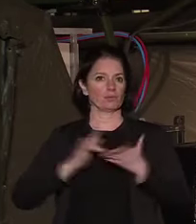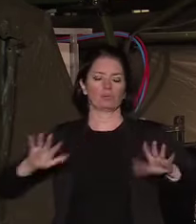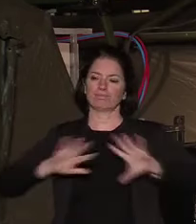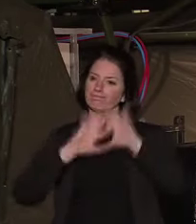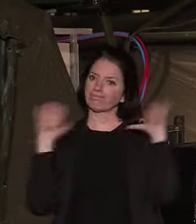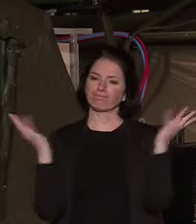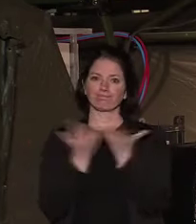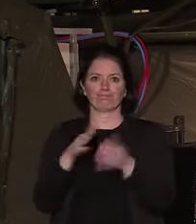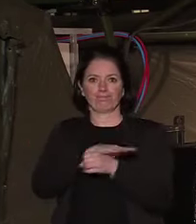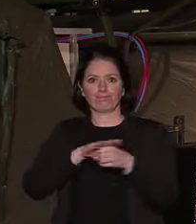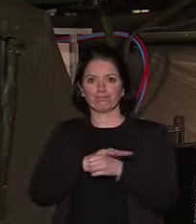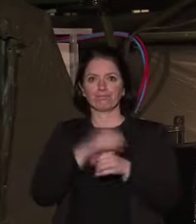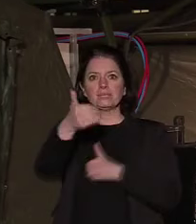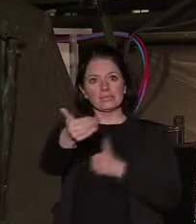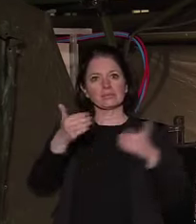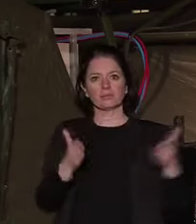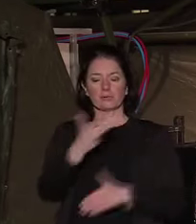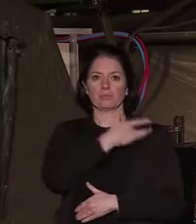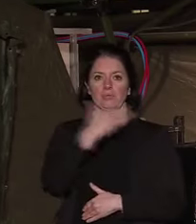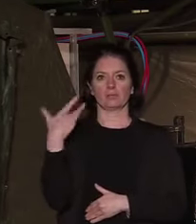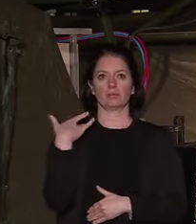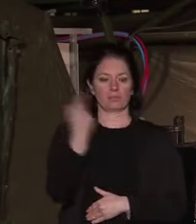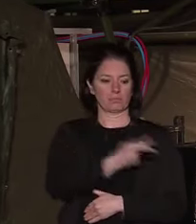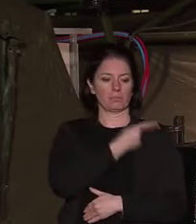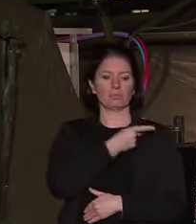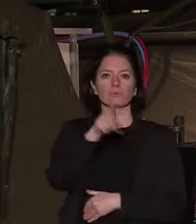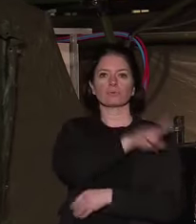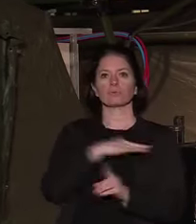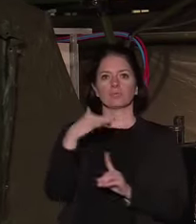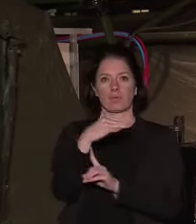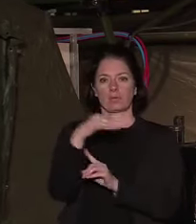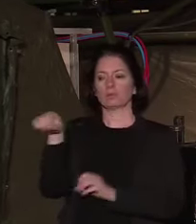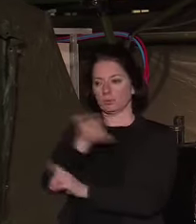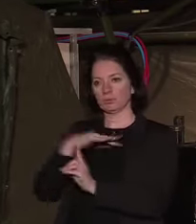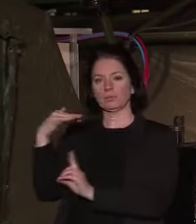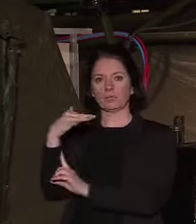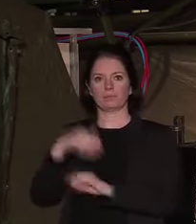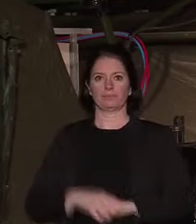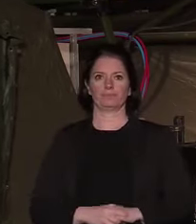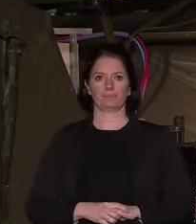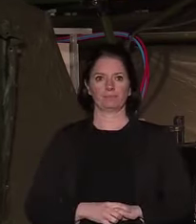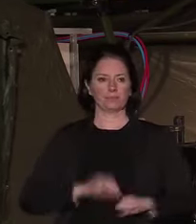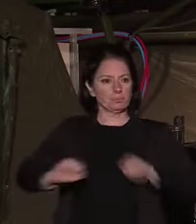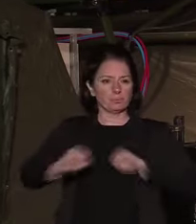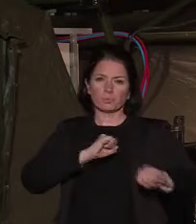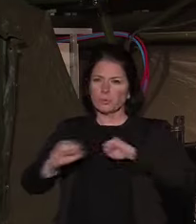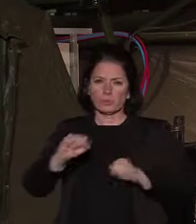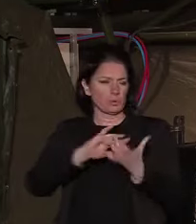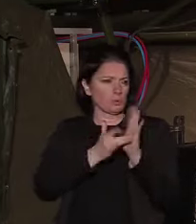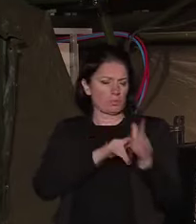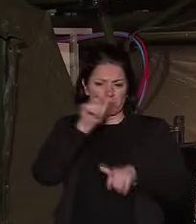sanitaire, médico-social et social. Mobilisation aussi de tous les services de l'Etat.